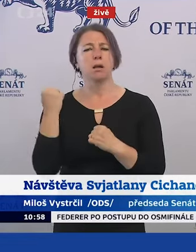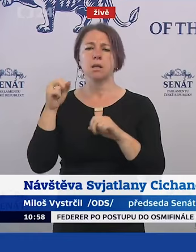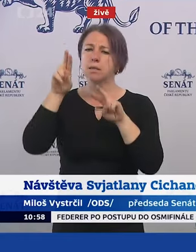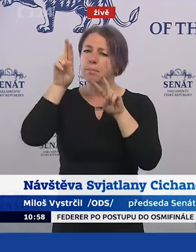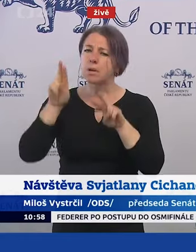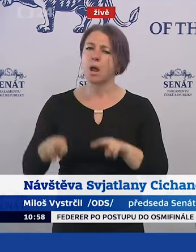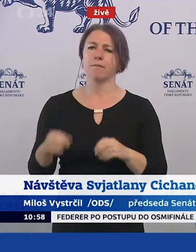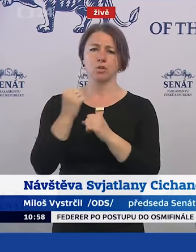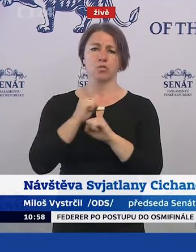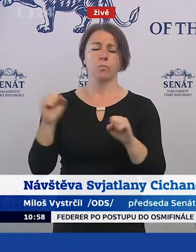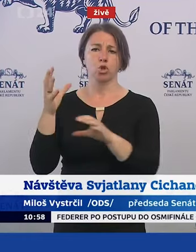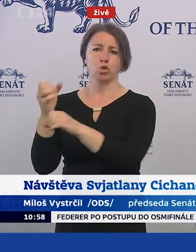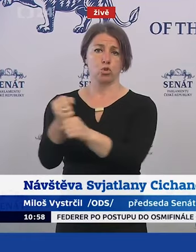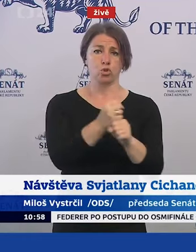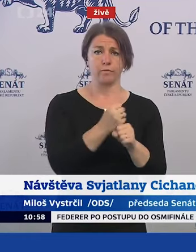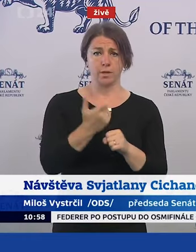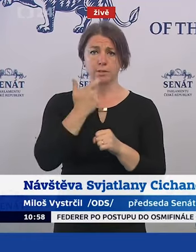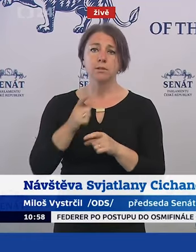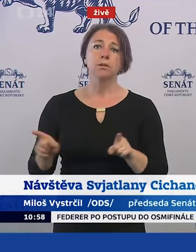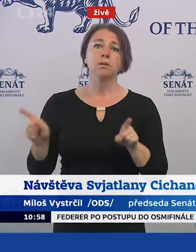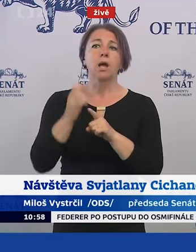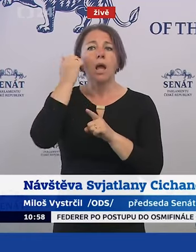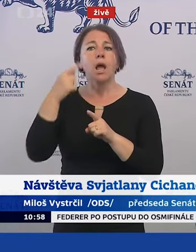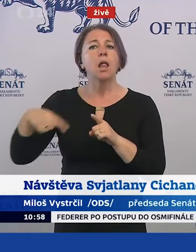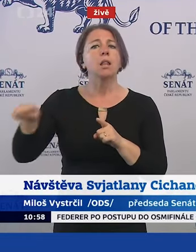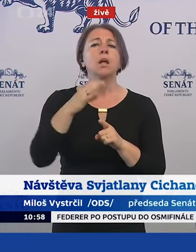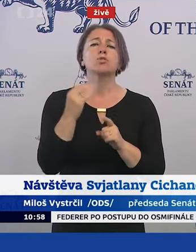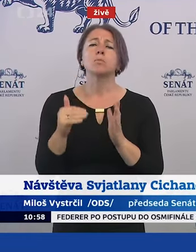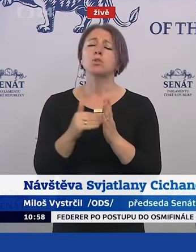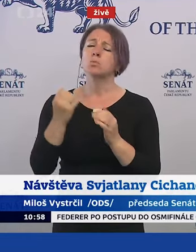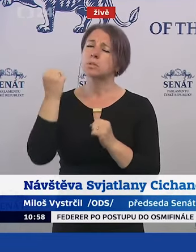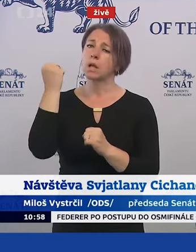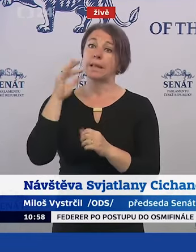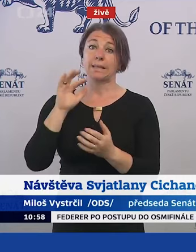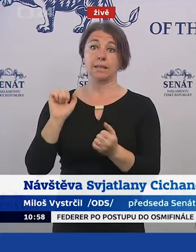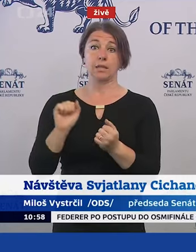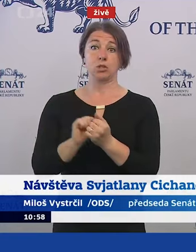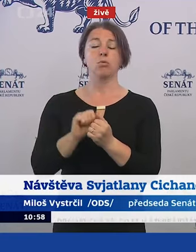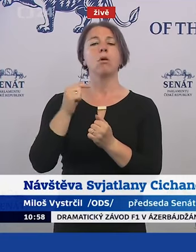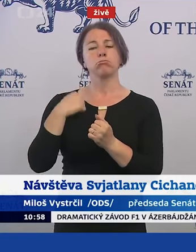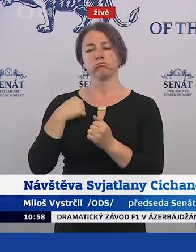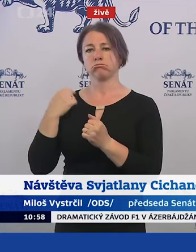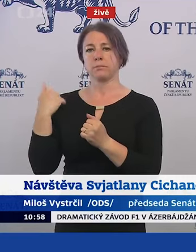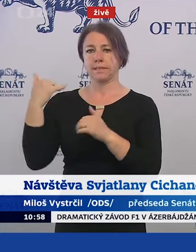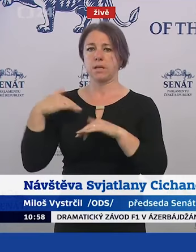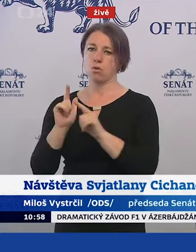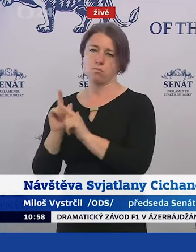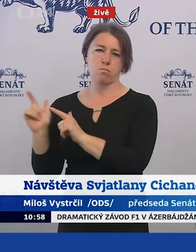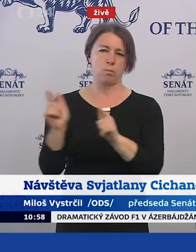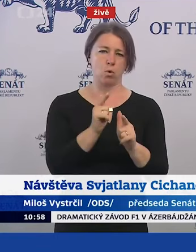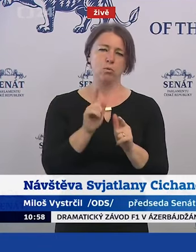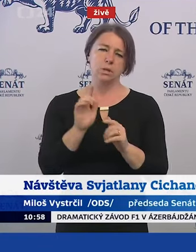a svobodám, základním jistotám. To, co je pro nás všechny nejdůležitější.